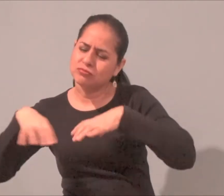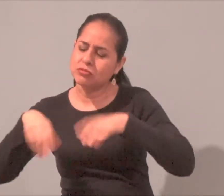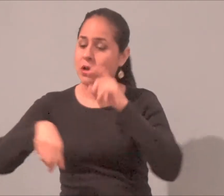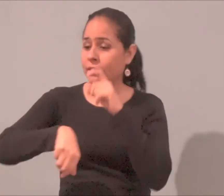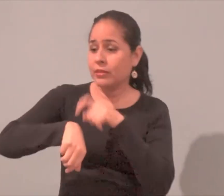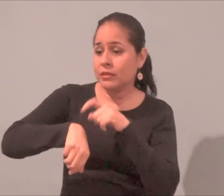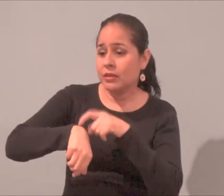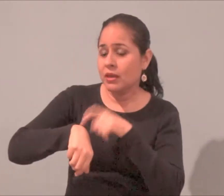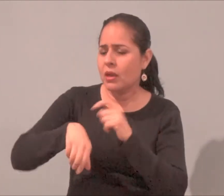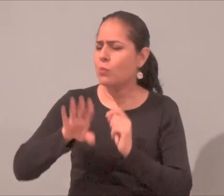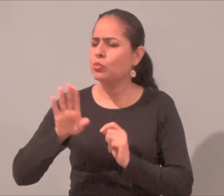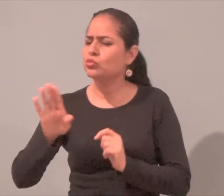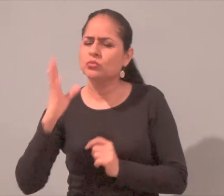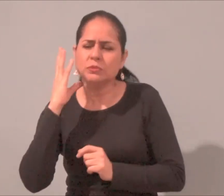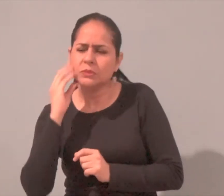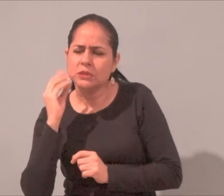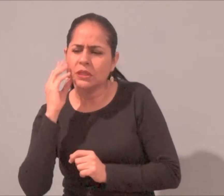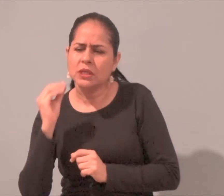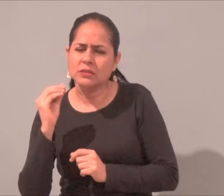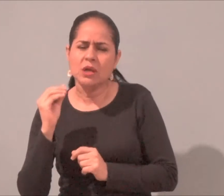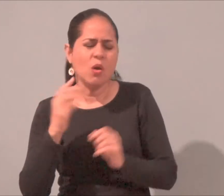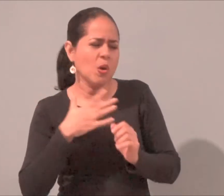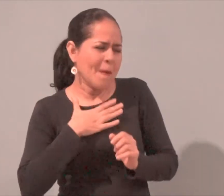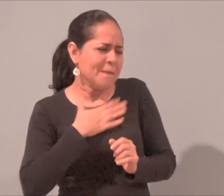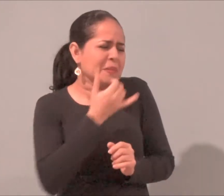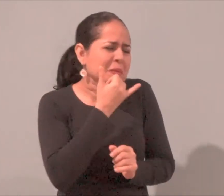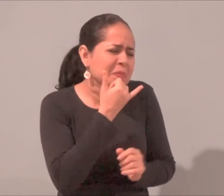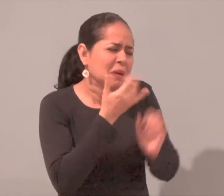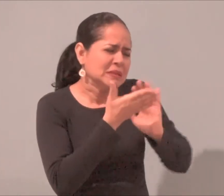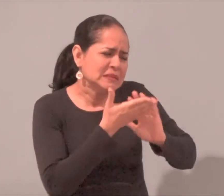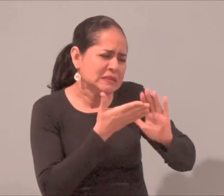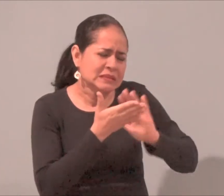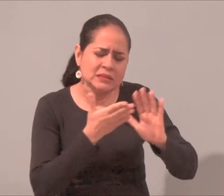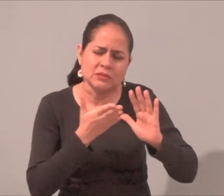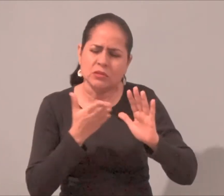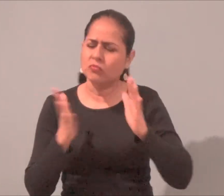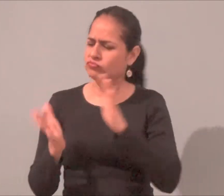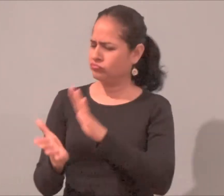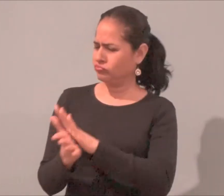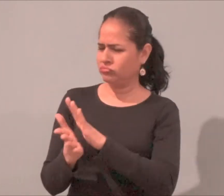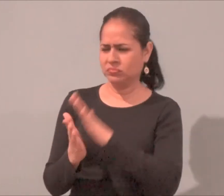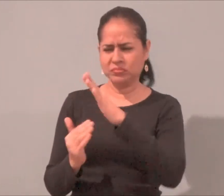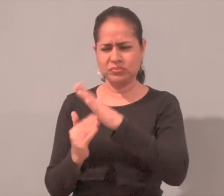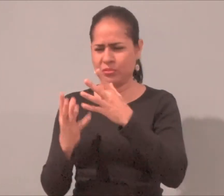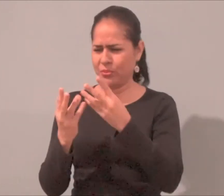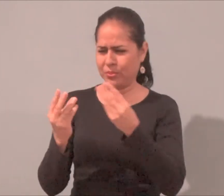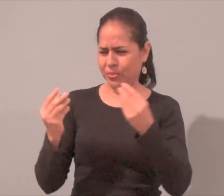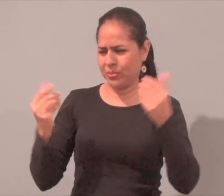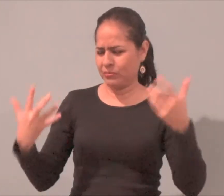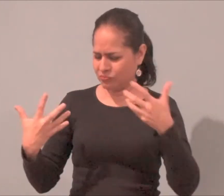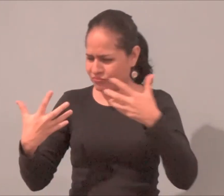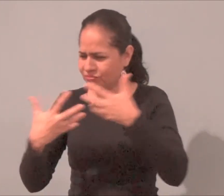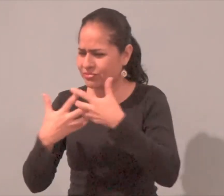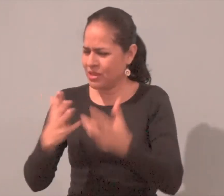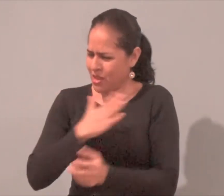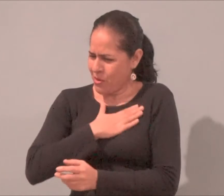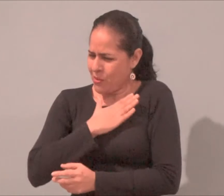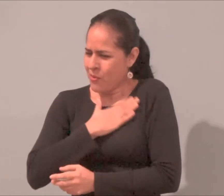Reconocen sus errores Les dan confianza y seguridad Curan sus heridas Y abren camino al